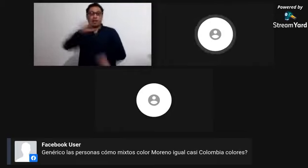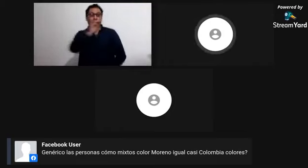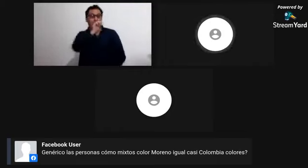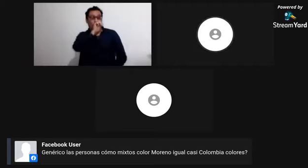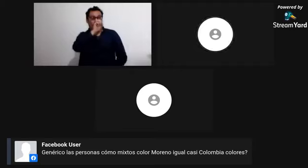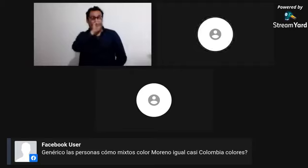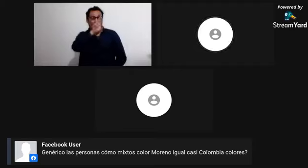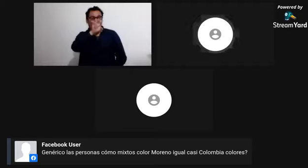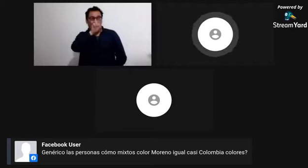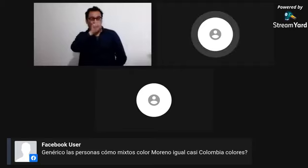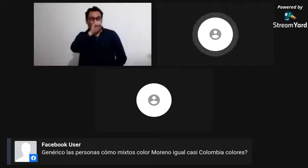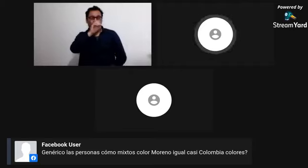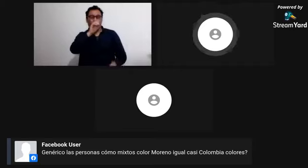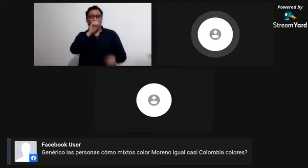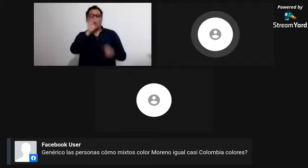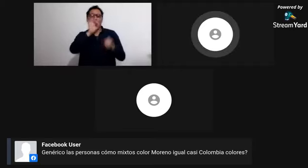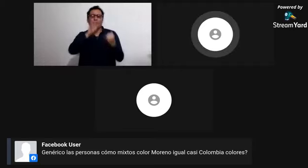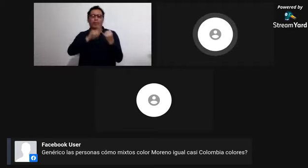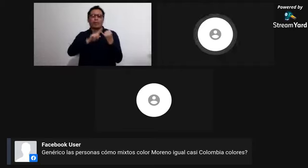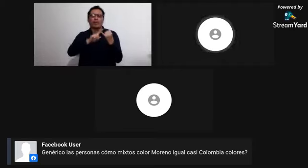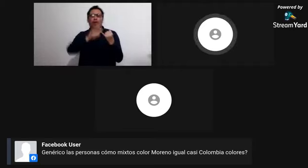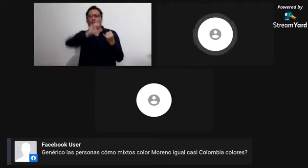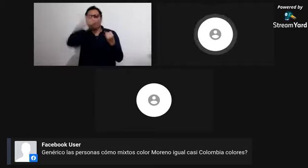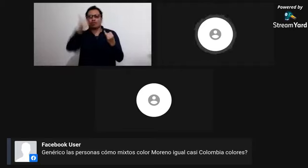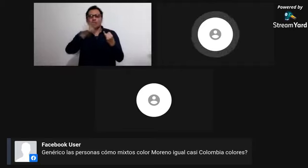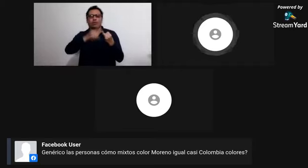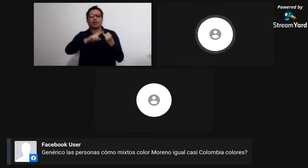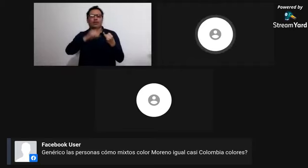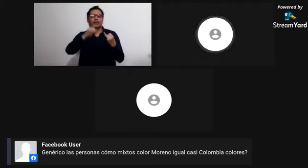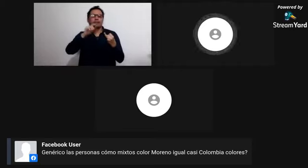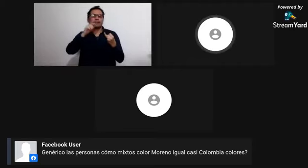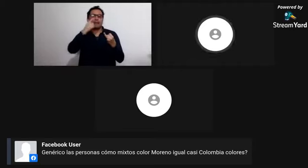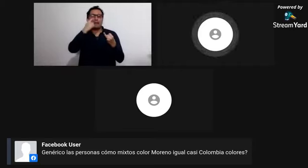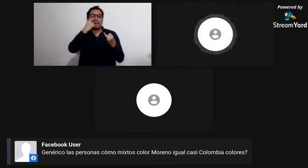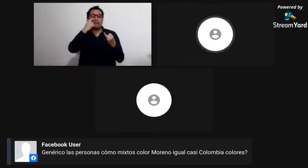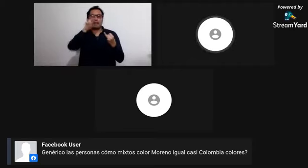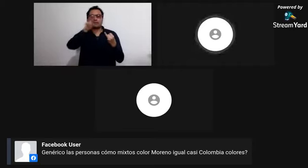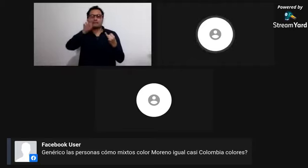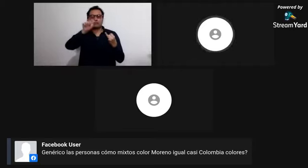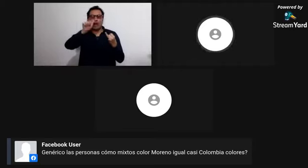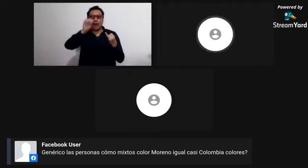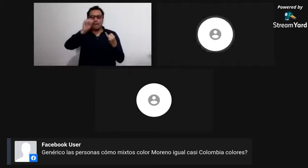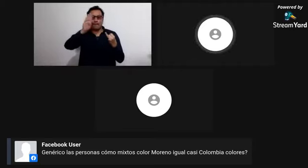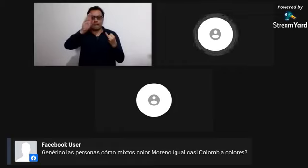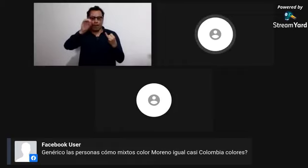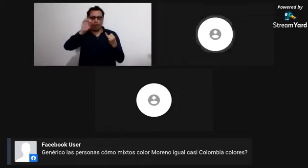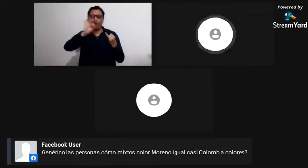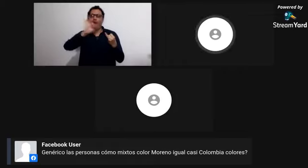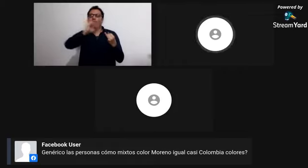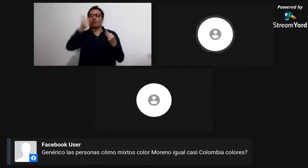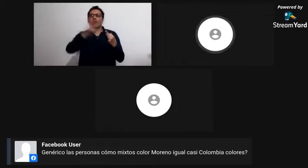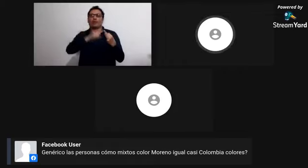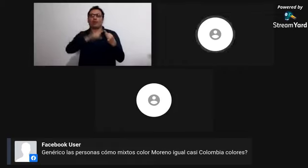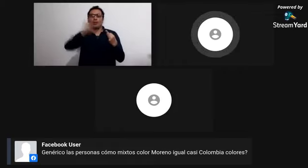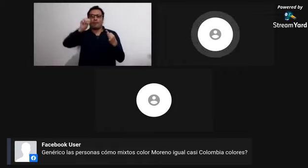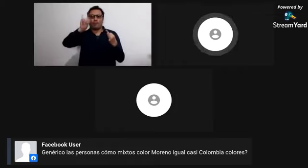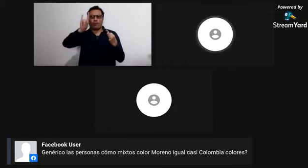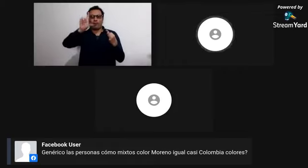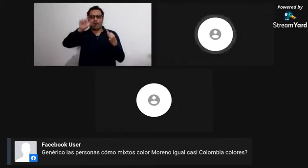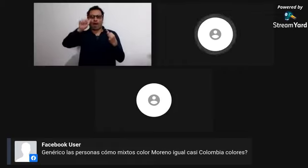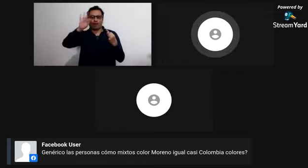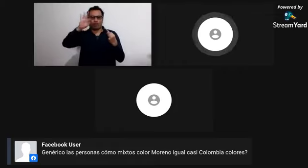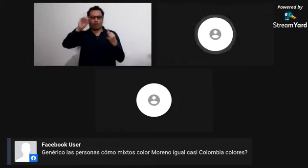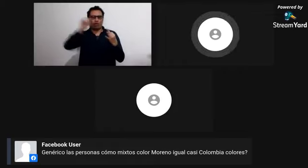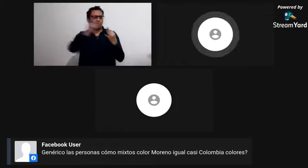vienen por tráfico de esclavitud o porque ya son afrodescendientes o porque ya están aquí viviendo